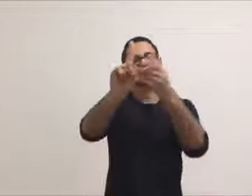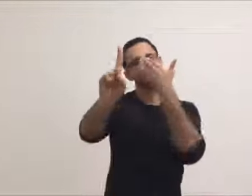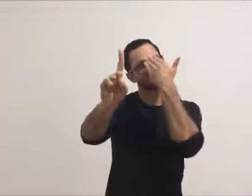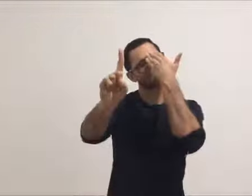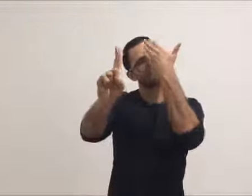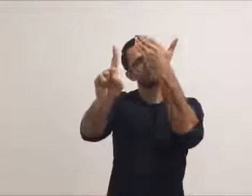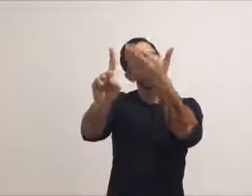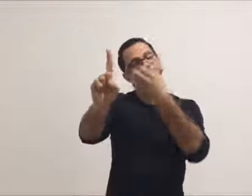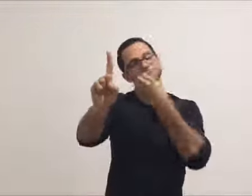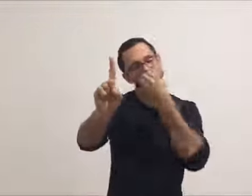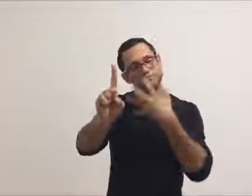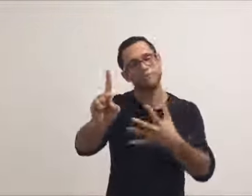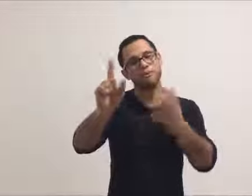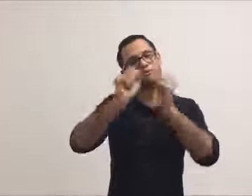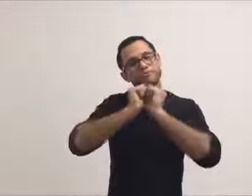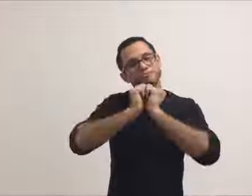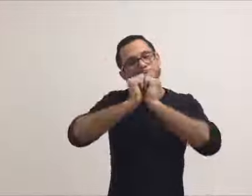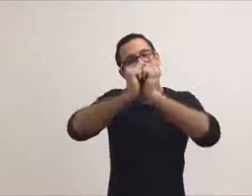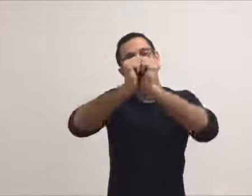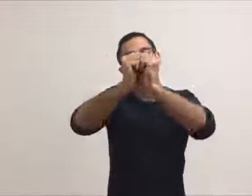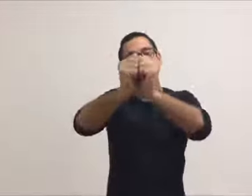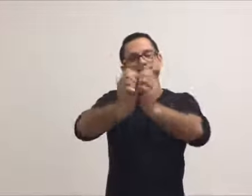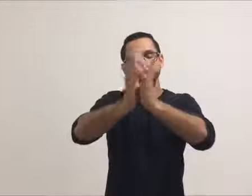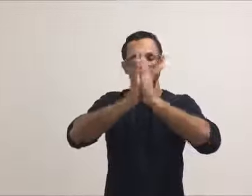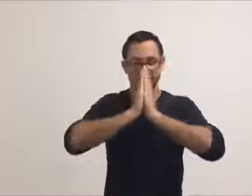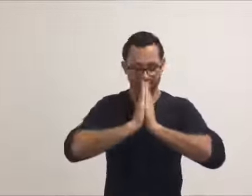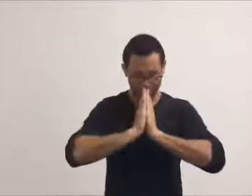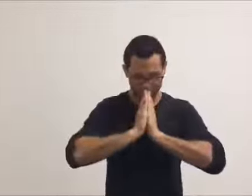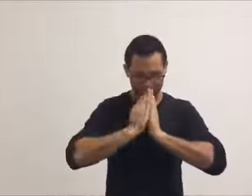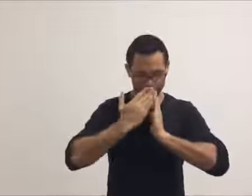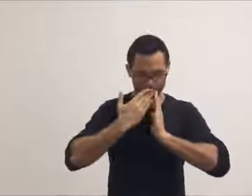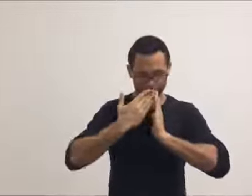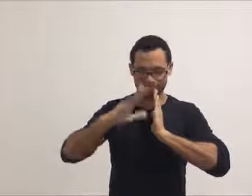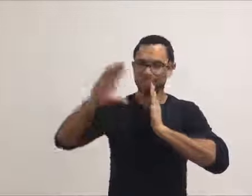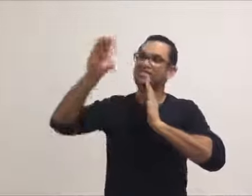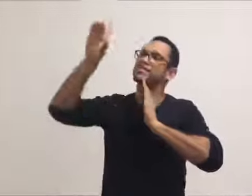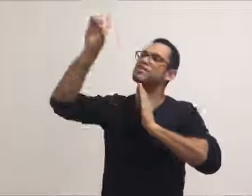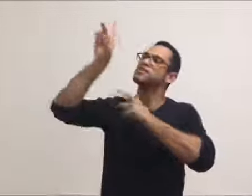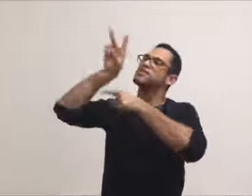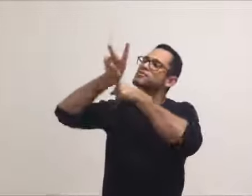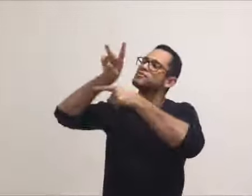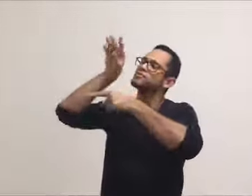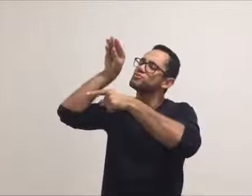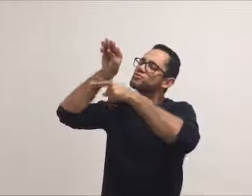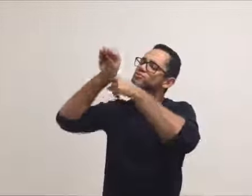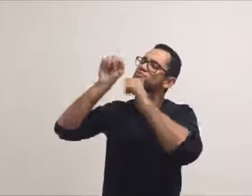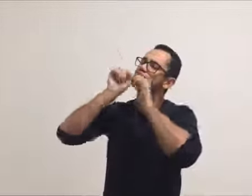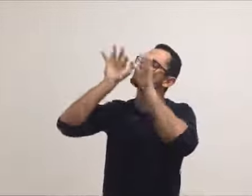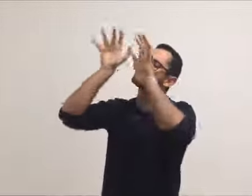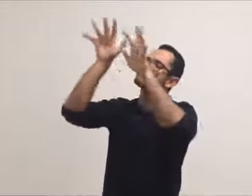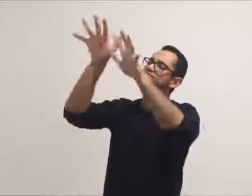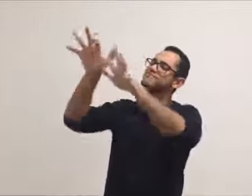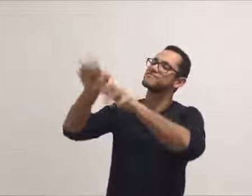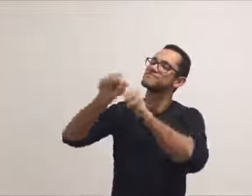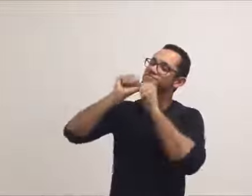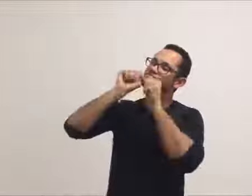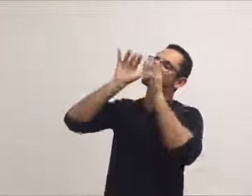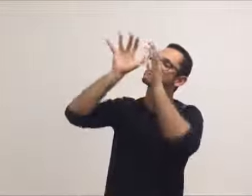bom te ter aqui Eu rezo e peço pra Deus cuidar A sua vida ab